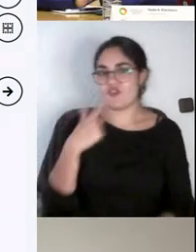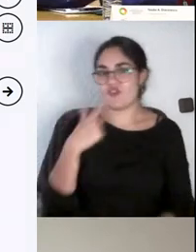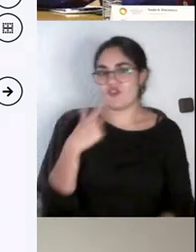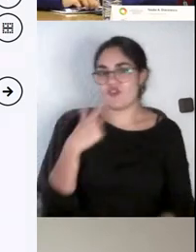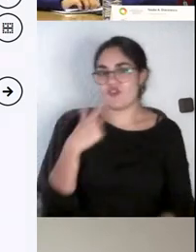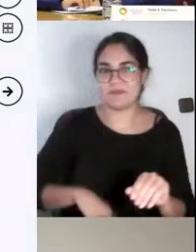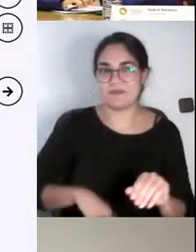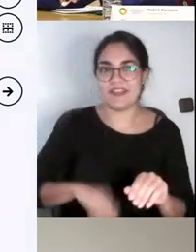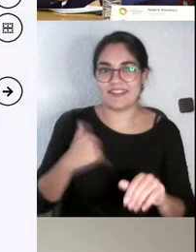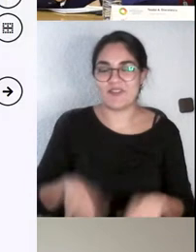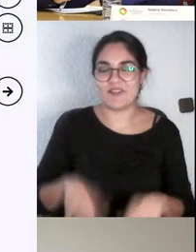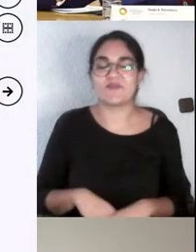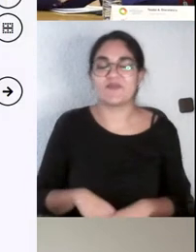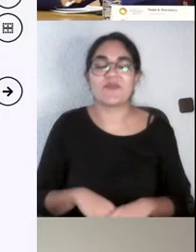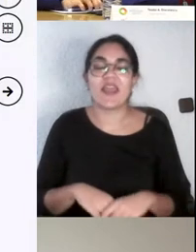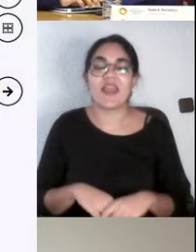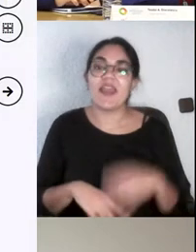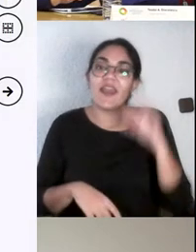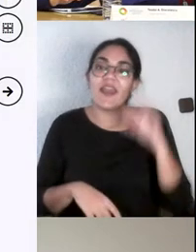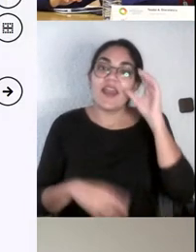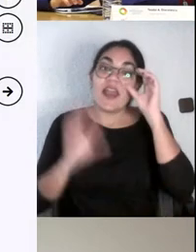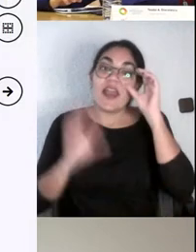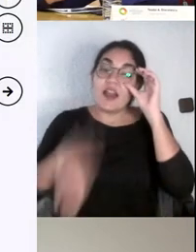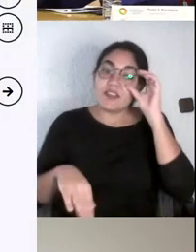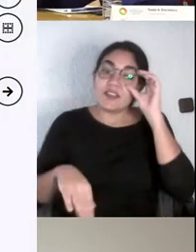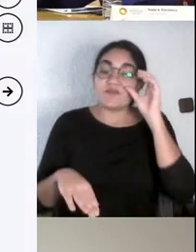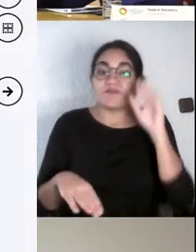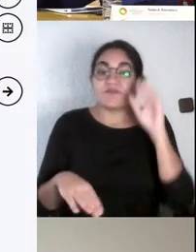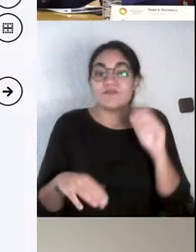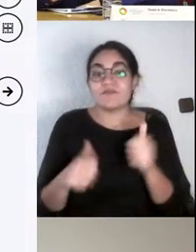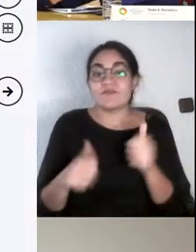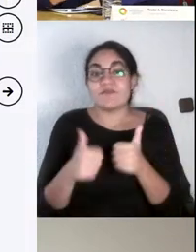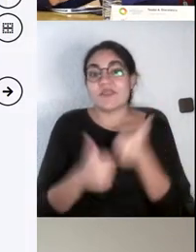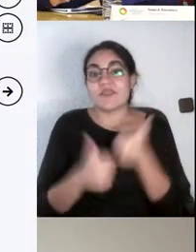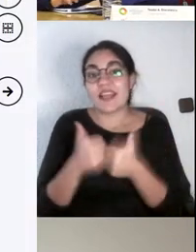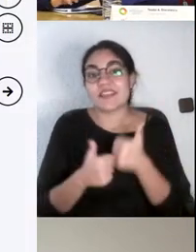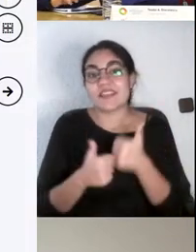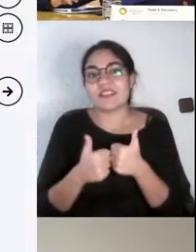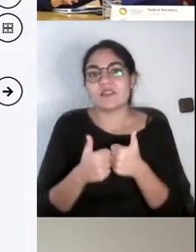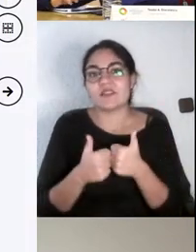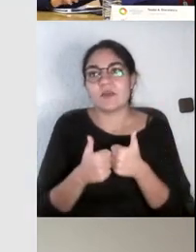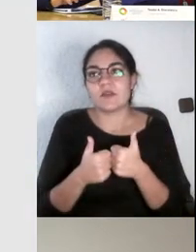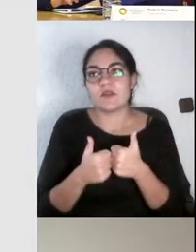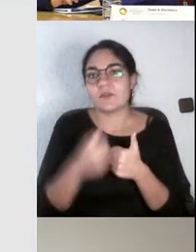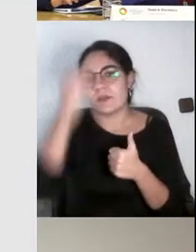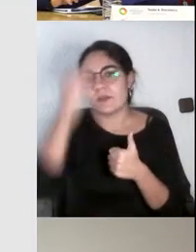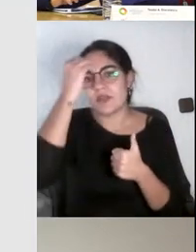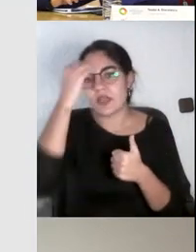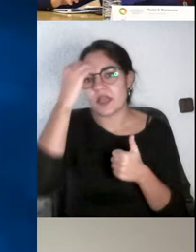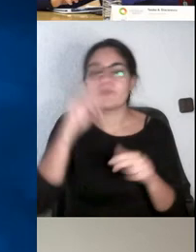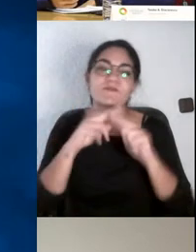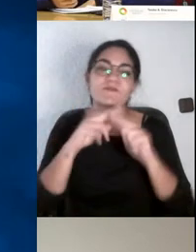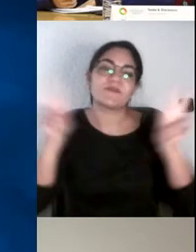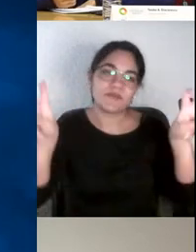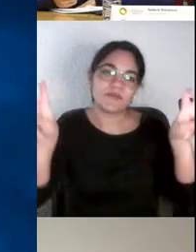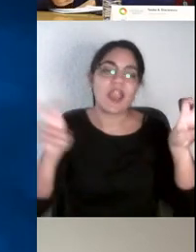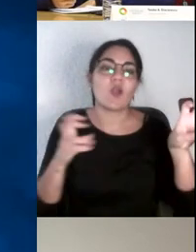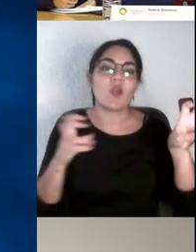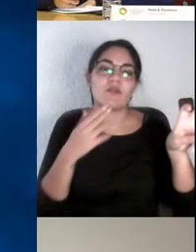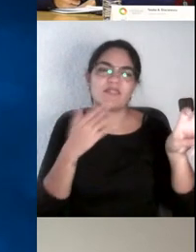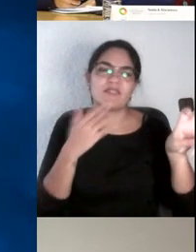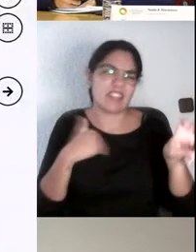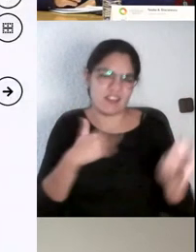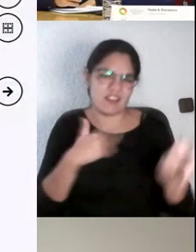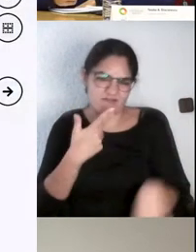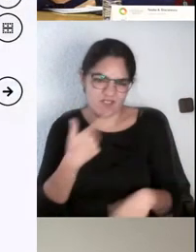Al final, los exámenes son el malo conocido, entre comillas, dejadme que use el término así, y al